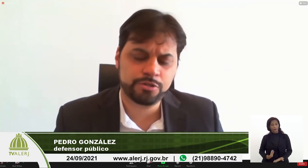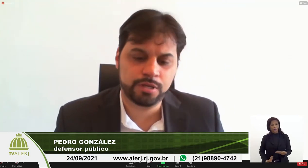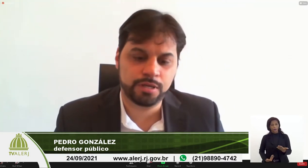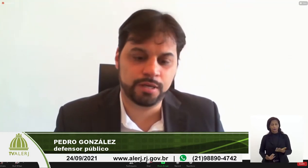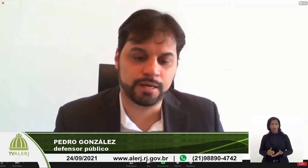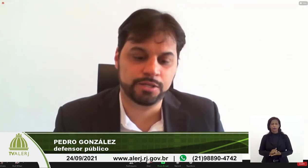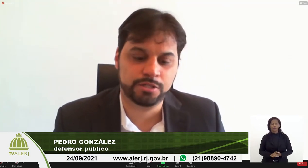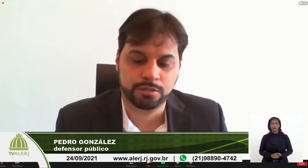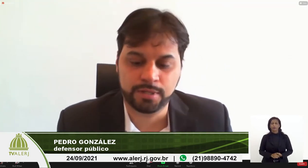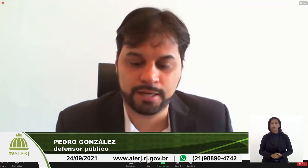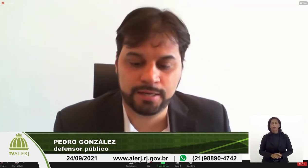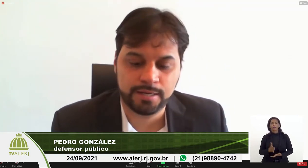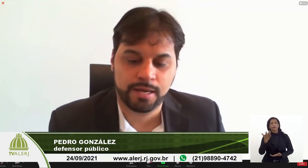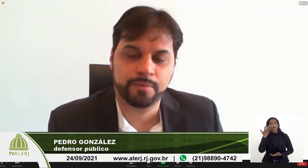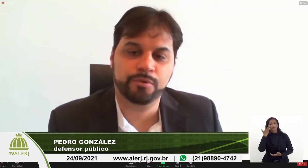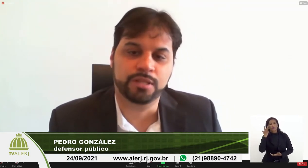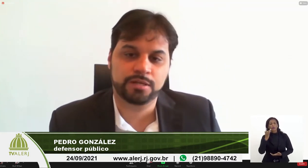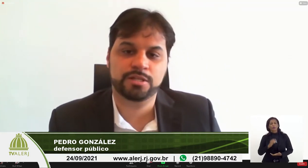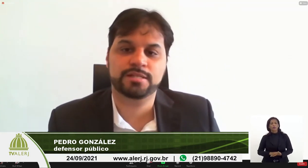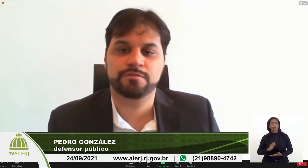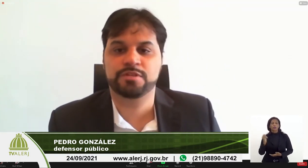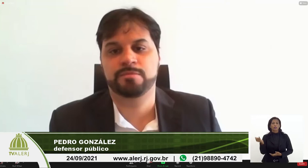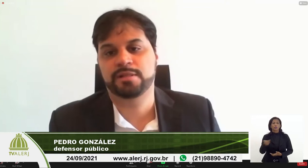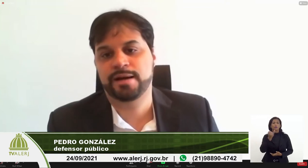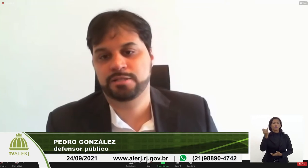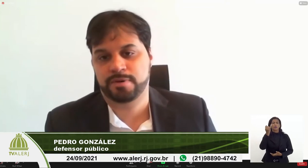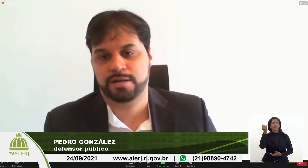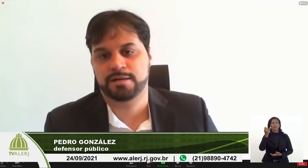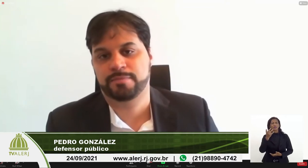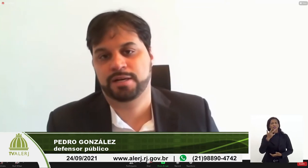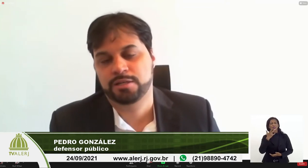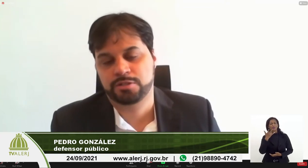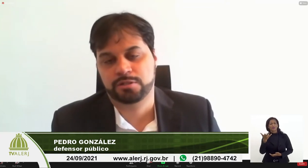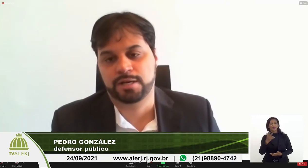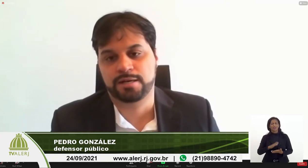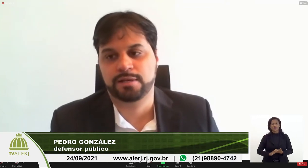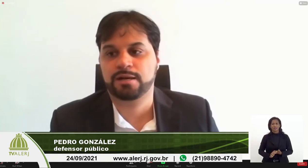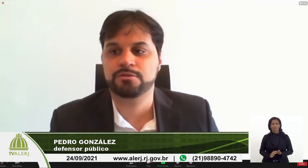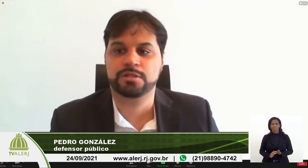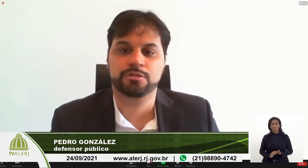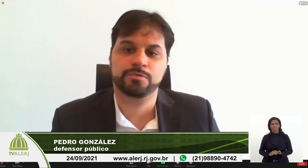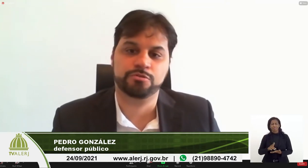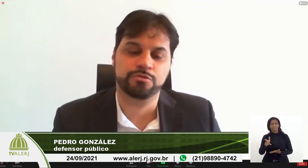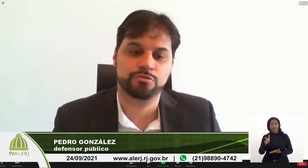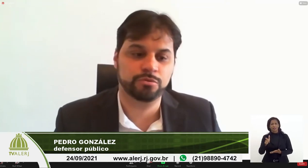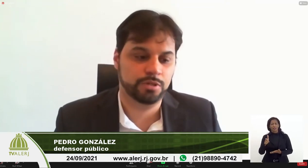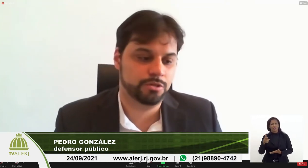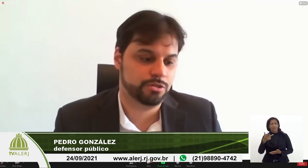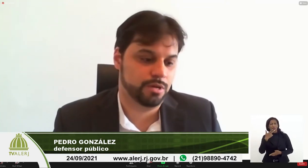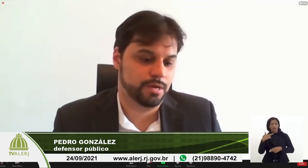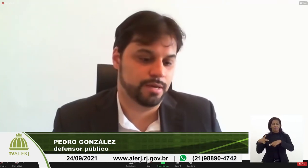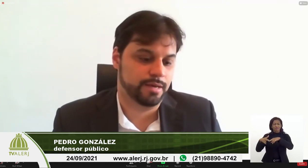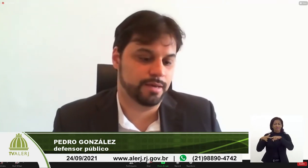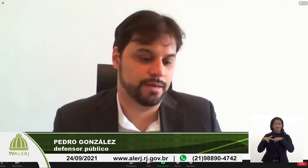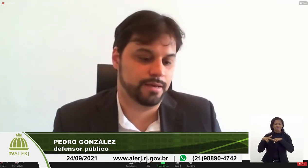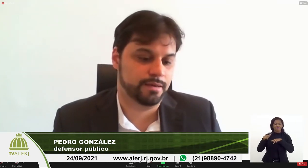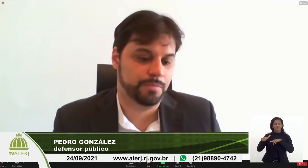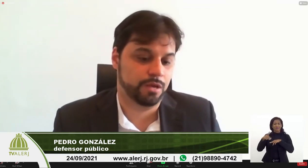Acho que a questão é importante dar essa visibilidade para a questão da causa das pessoas surdas.